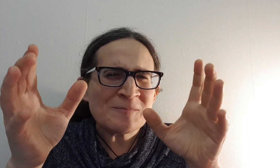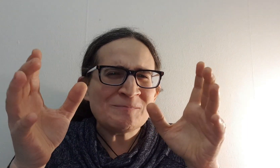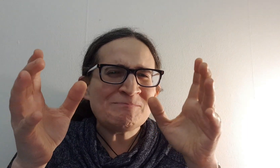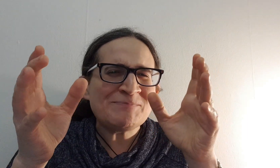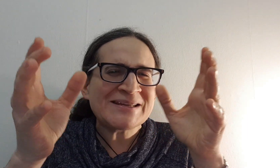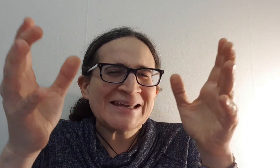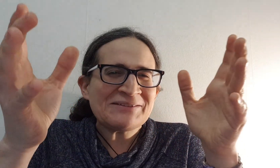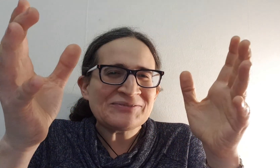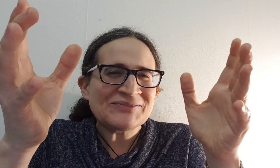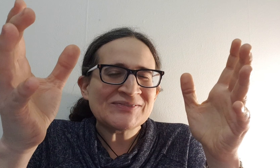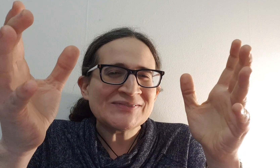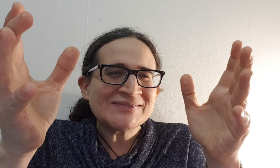בכיף.